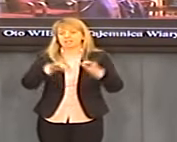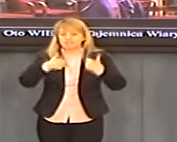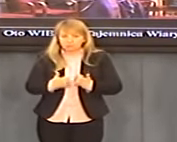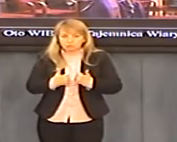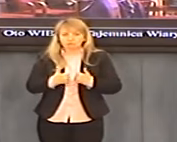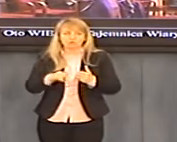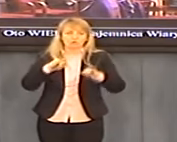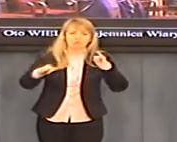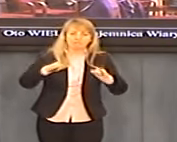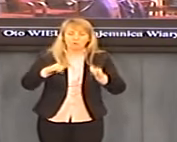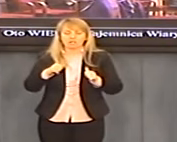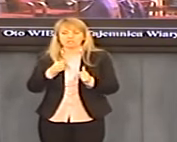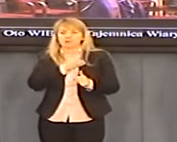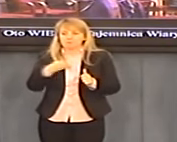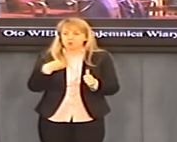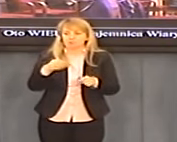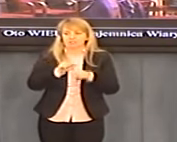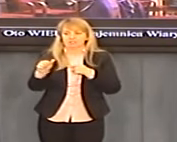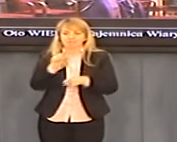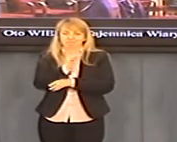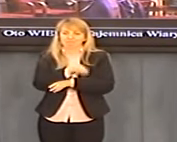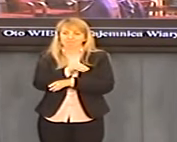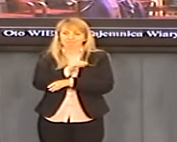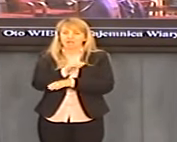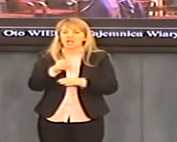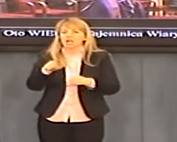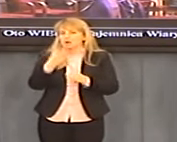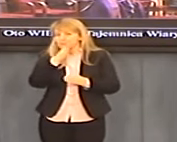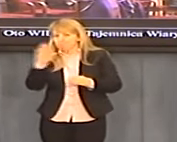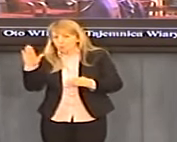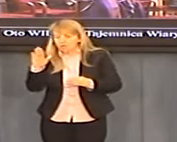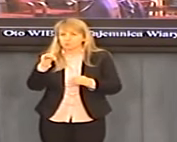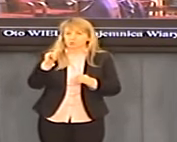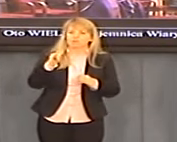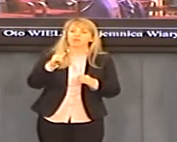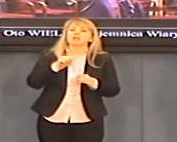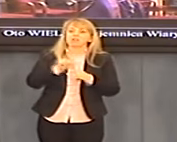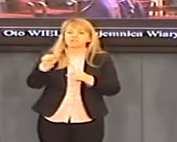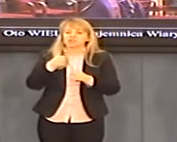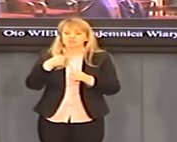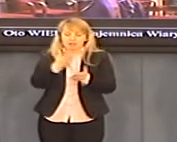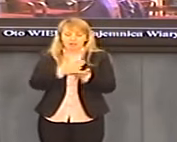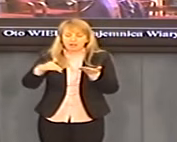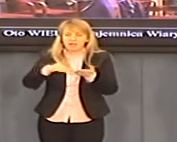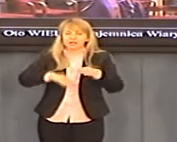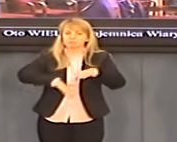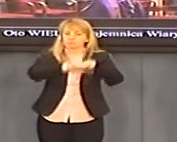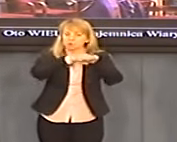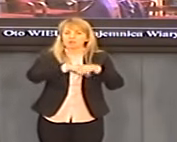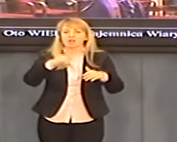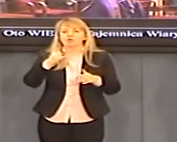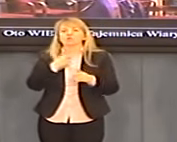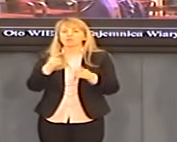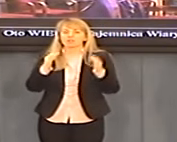żenujące, pokazuje, że jesteśmy krajem podległym Watykanowi. Ale ja z nadzieją patrzę na